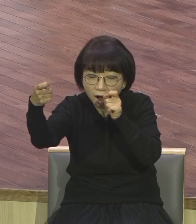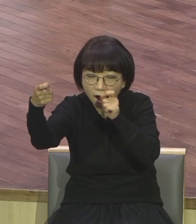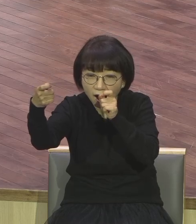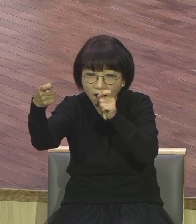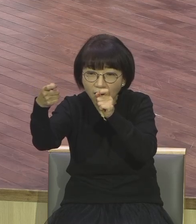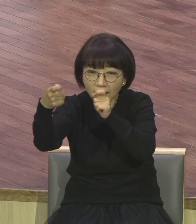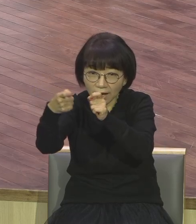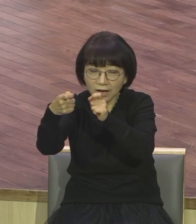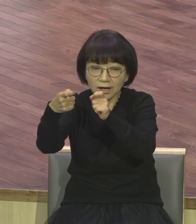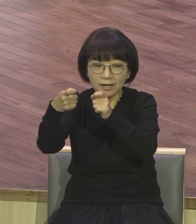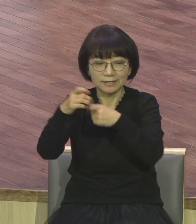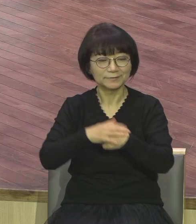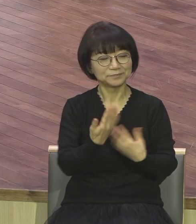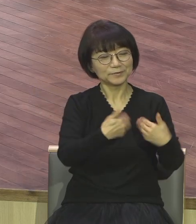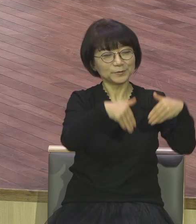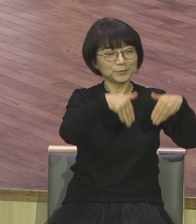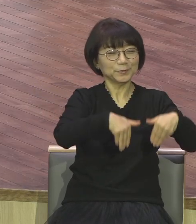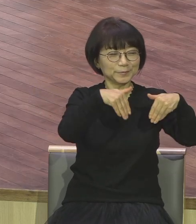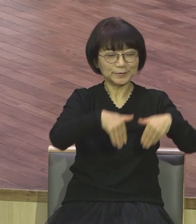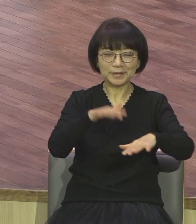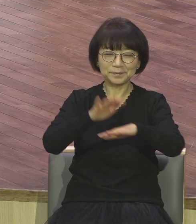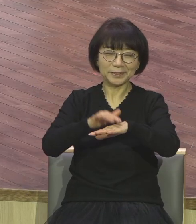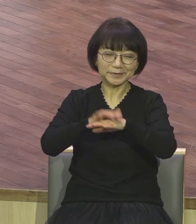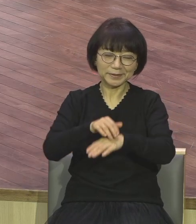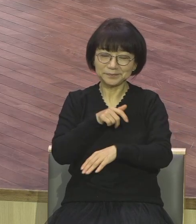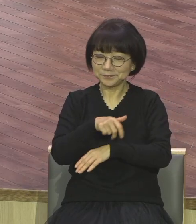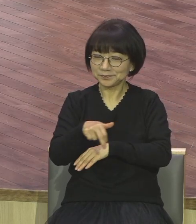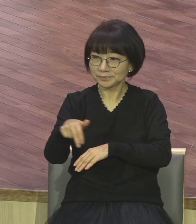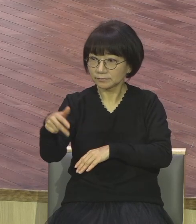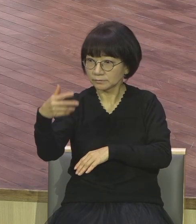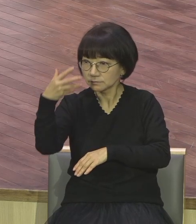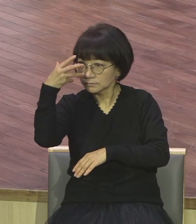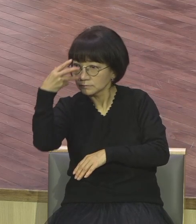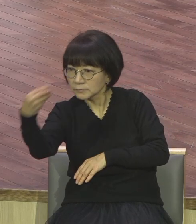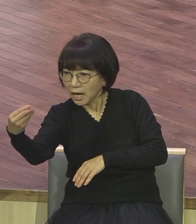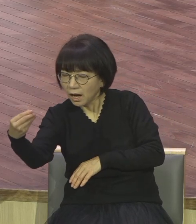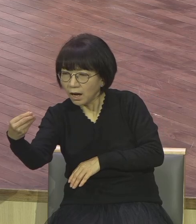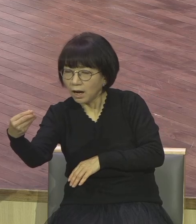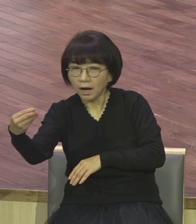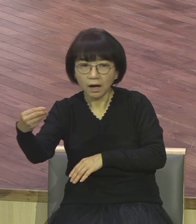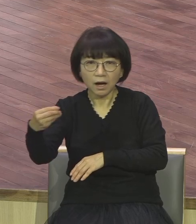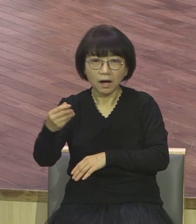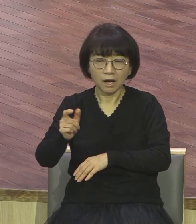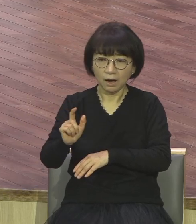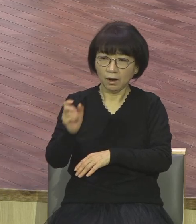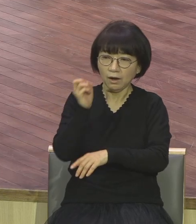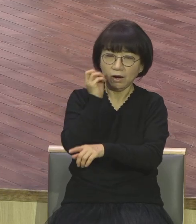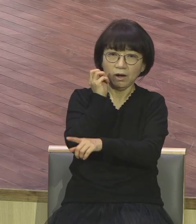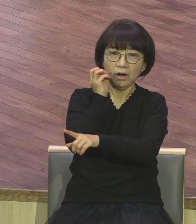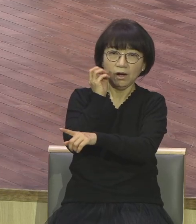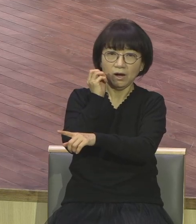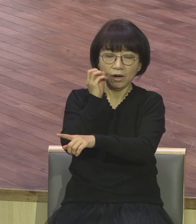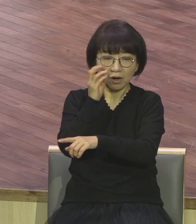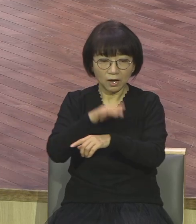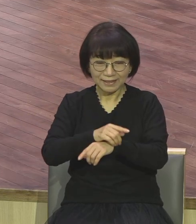그 집의 종들이 밭에 나가보니까 알곡만 있는 게 아니고 가라지도 똑같이 자라있단 말이에요